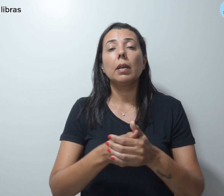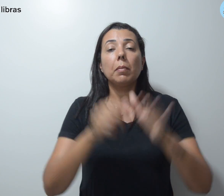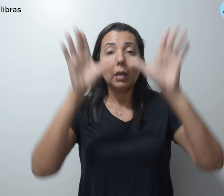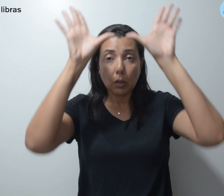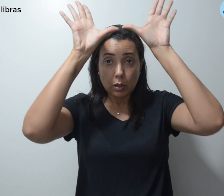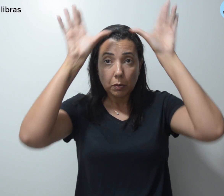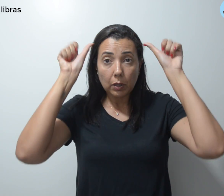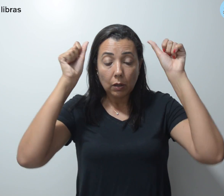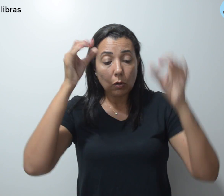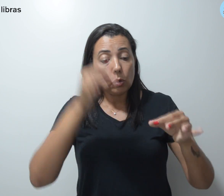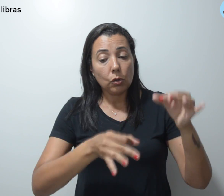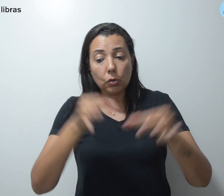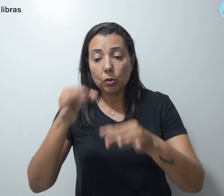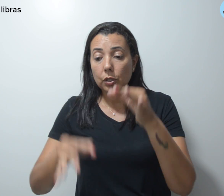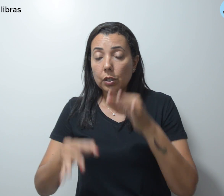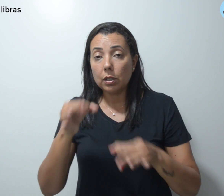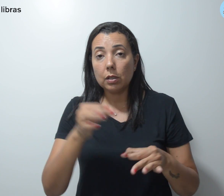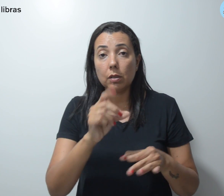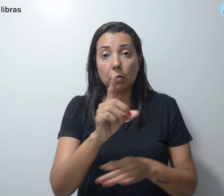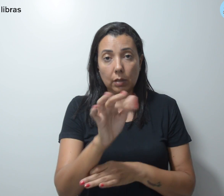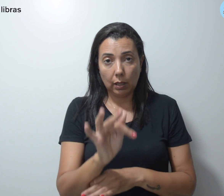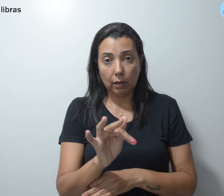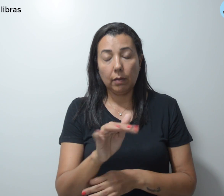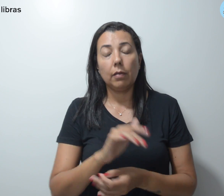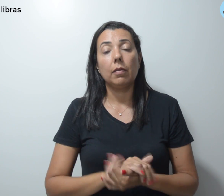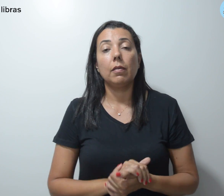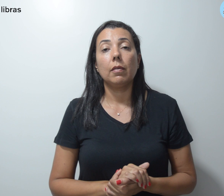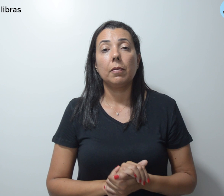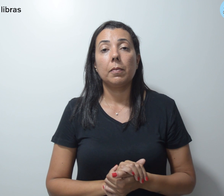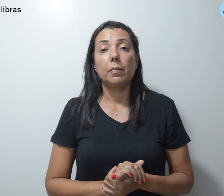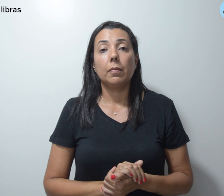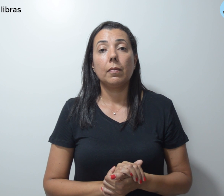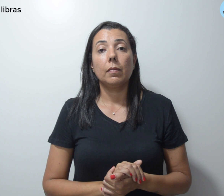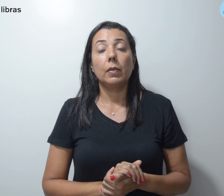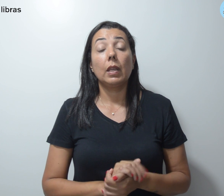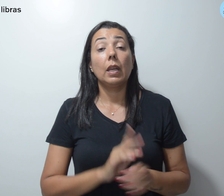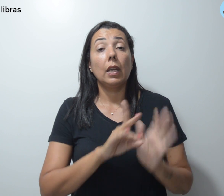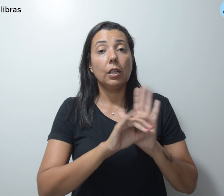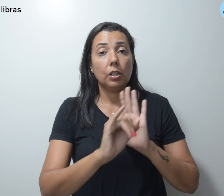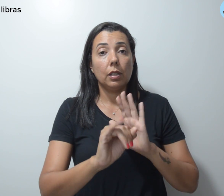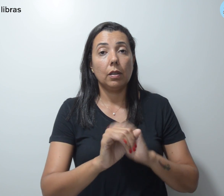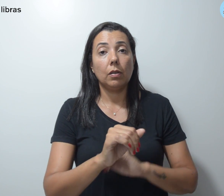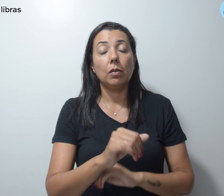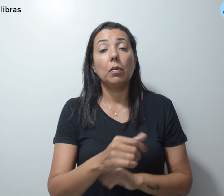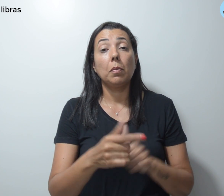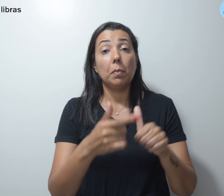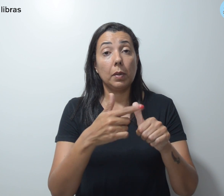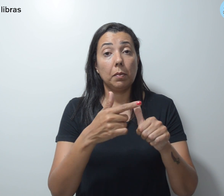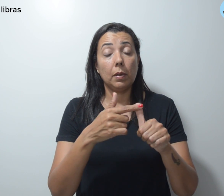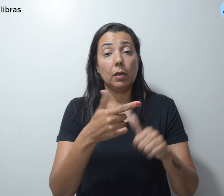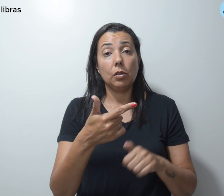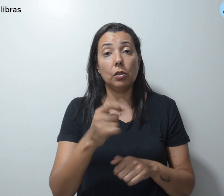de Justiça do Distrito Federal e Territórios pelo edital 1º de 2023